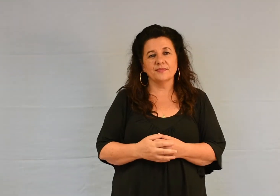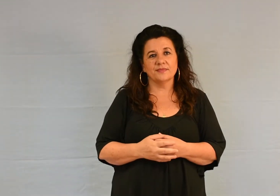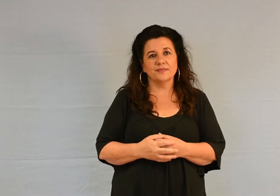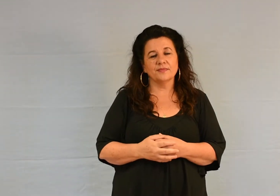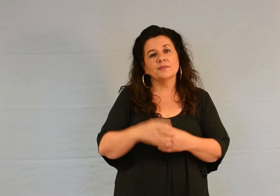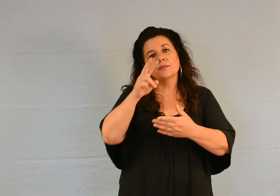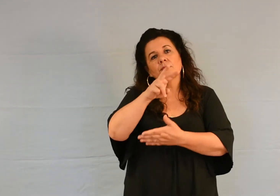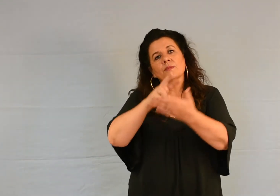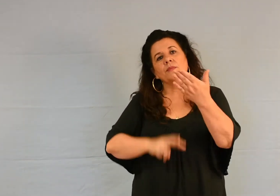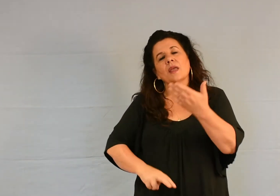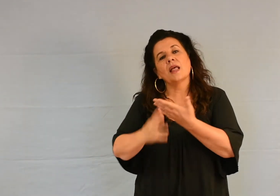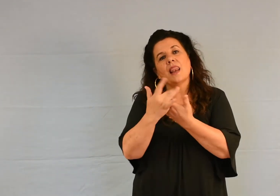Lecture de la lettre aux Hébreux